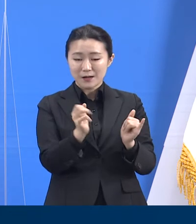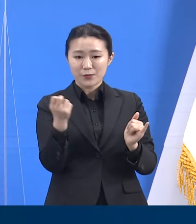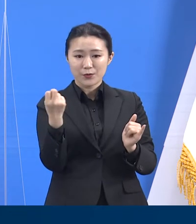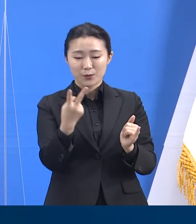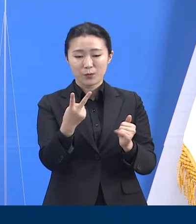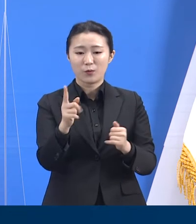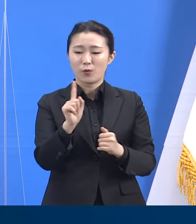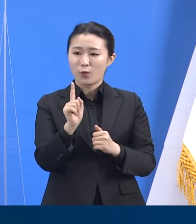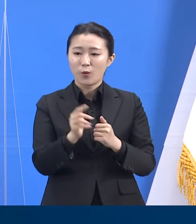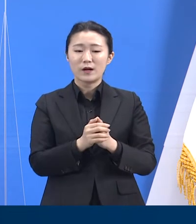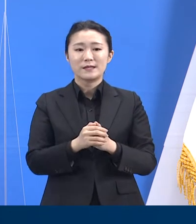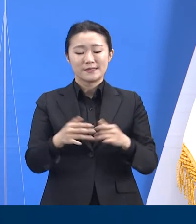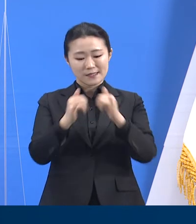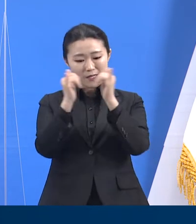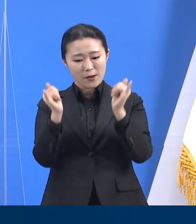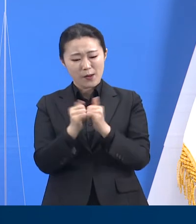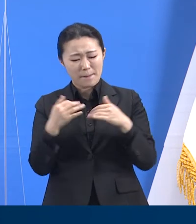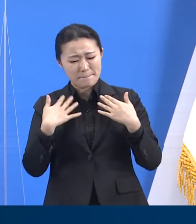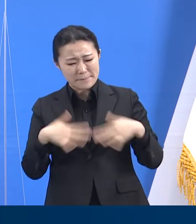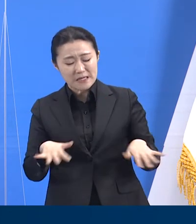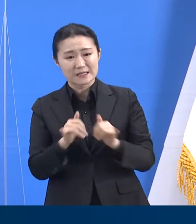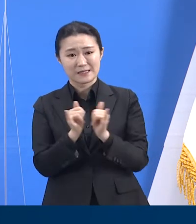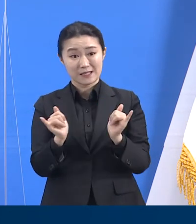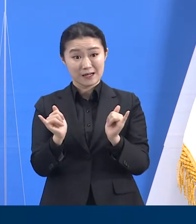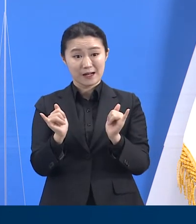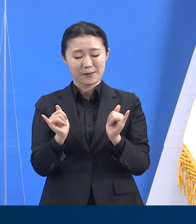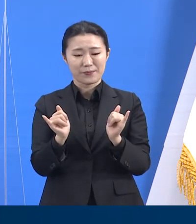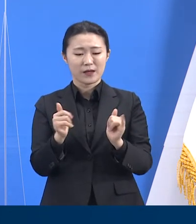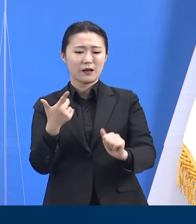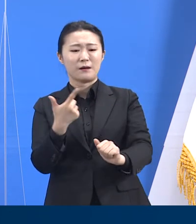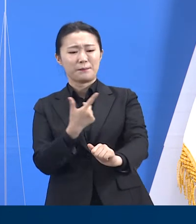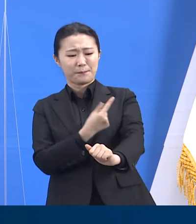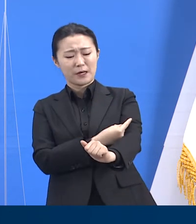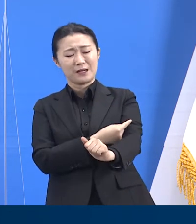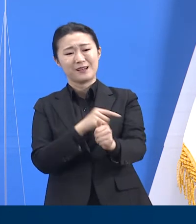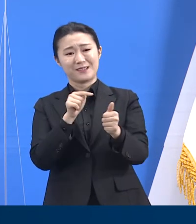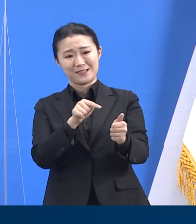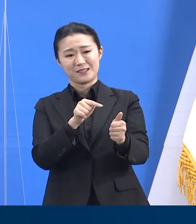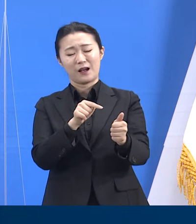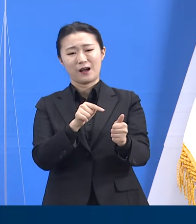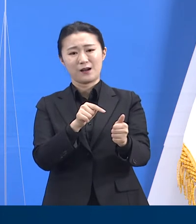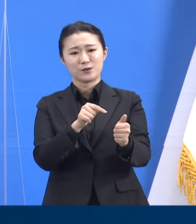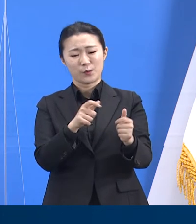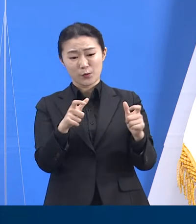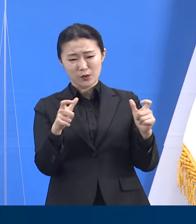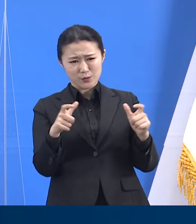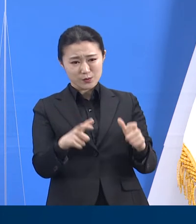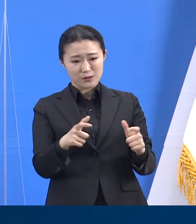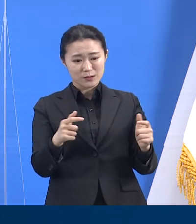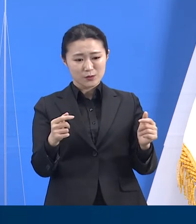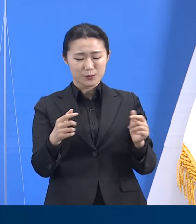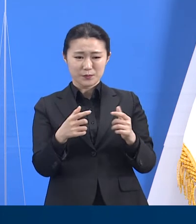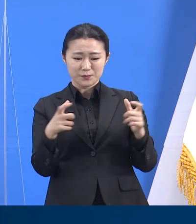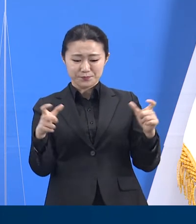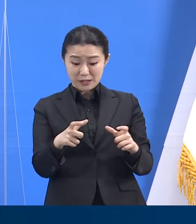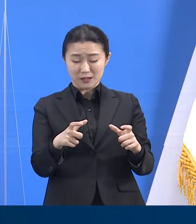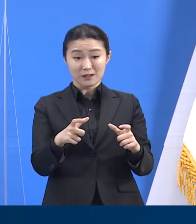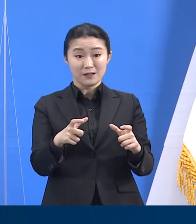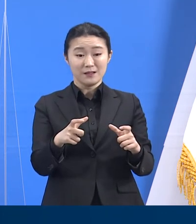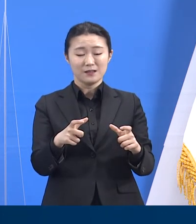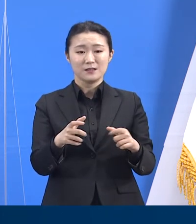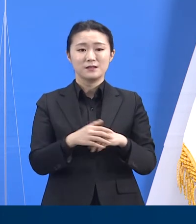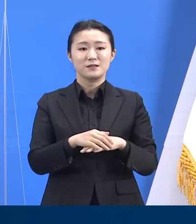접종 대상의 범위가 협소한 편이었습니다. 이번 접종부터는 일반인구 집단,